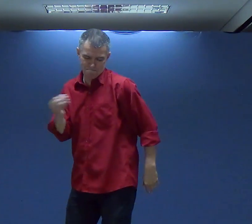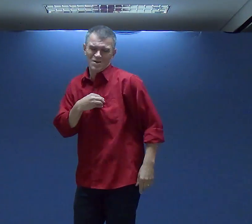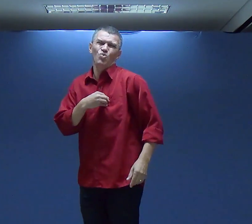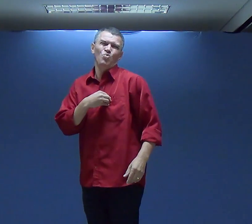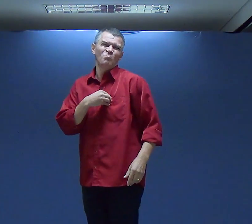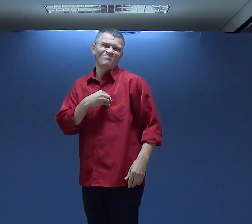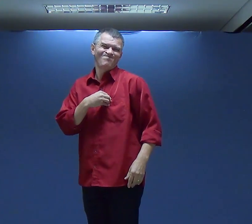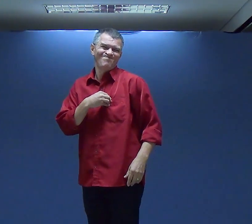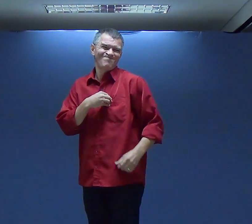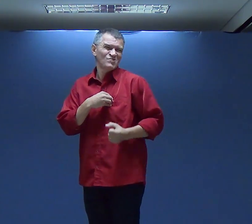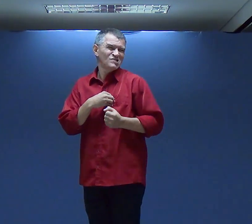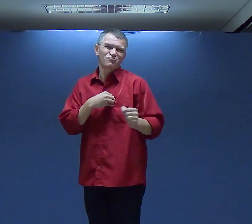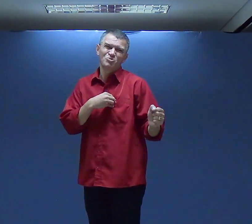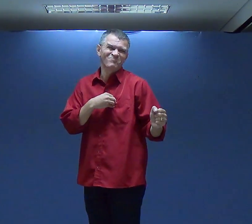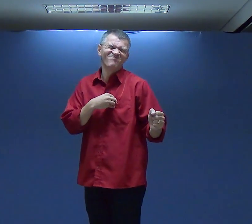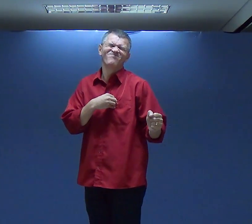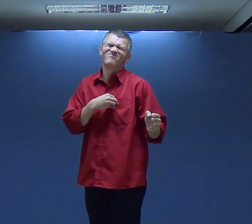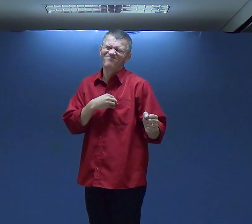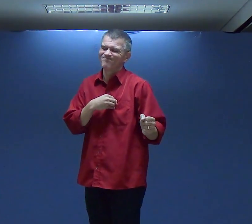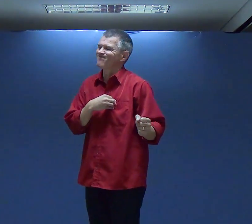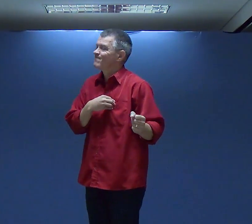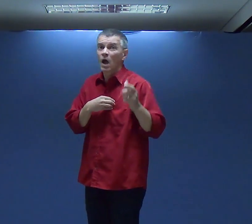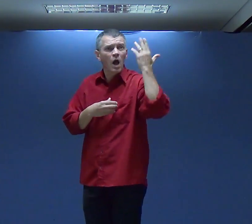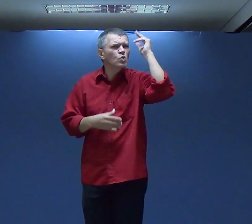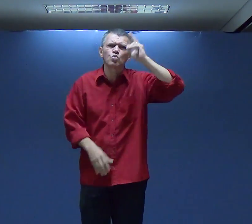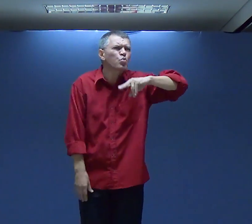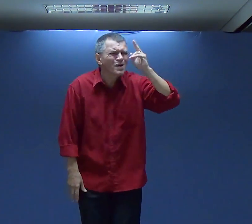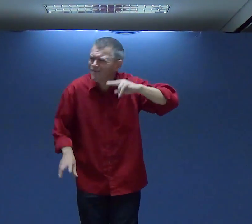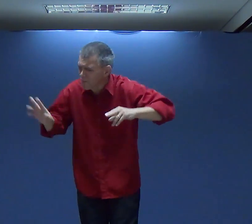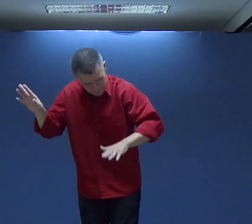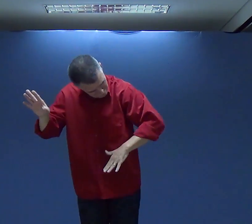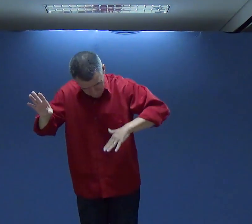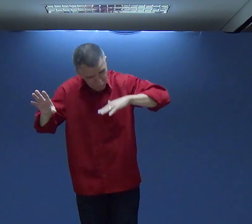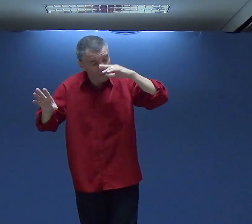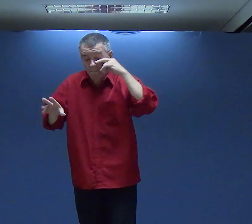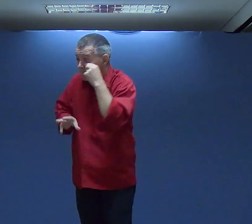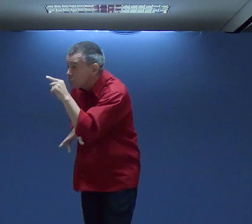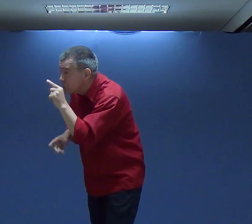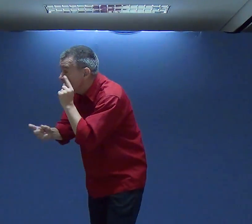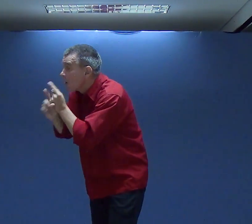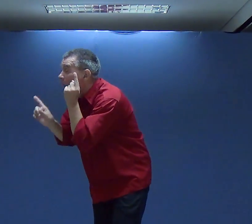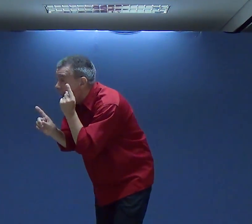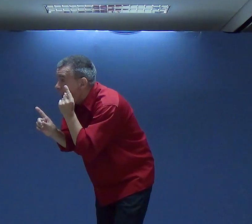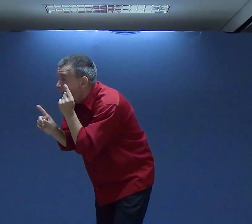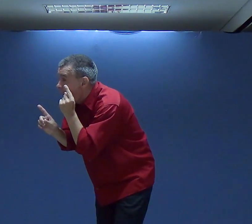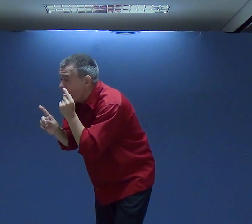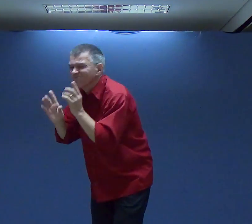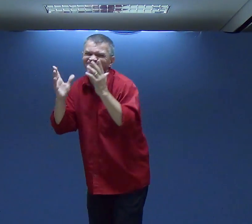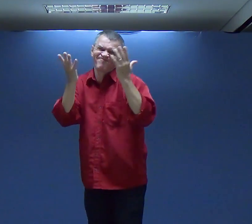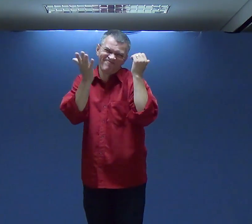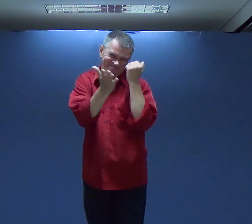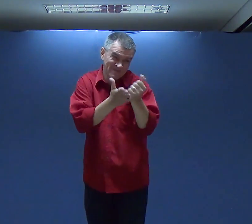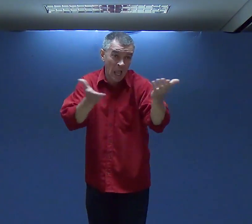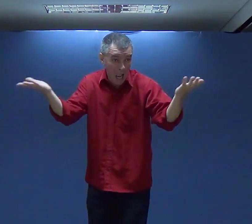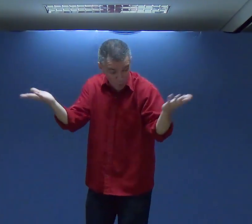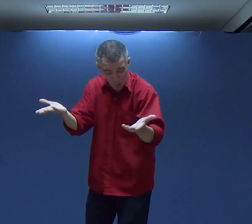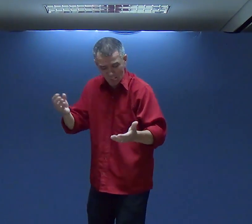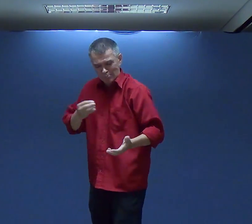E nesse momento Ele aceitou Que o pecado Começasse a formar Toda Dela